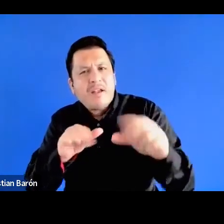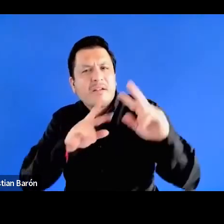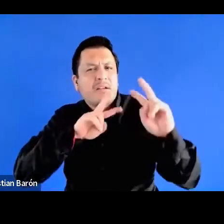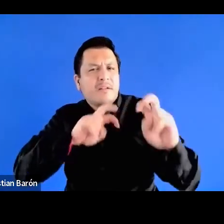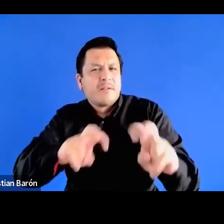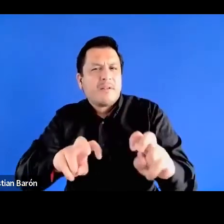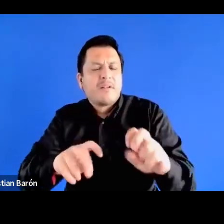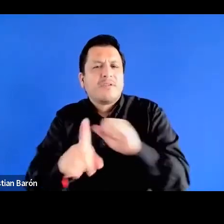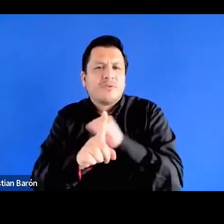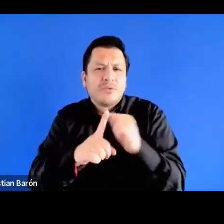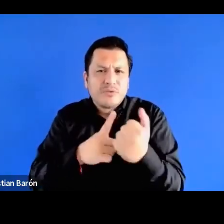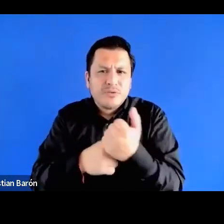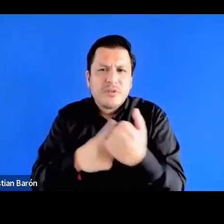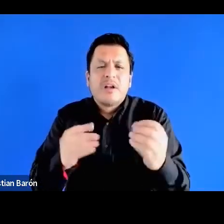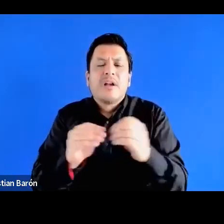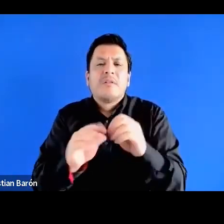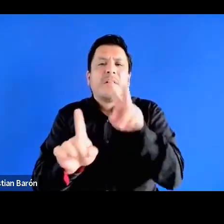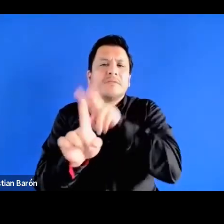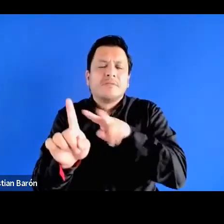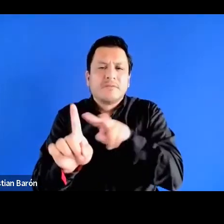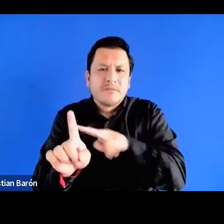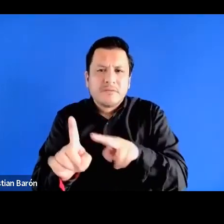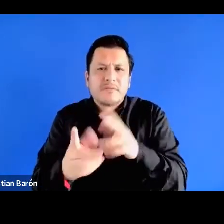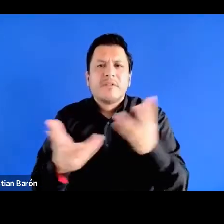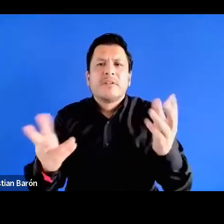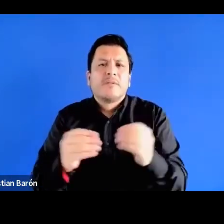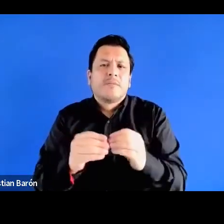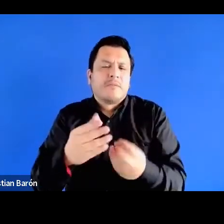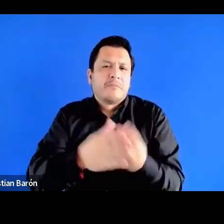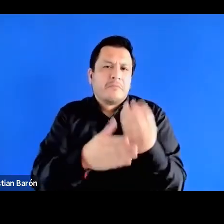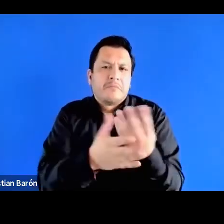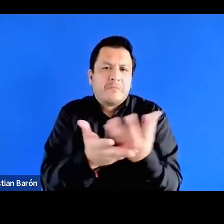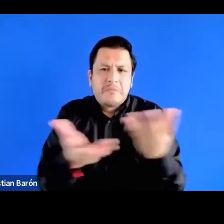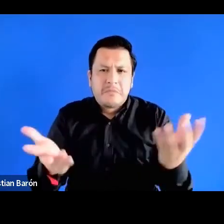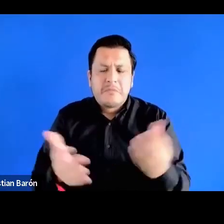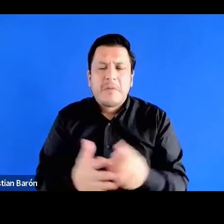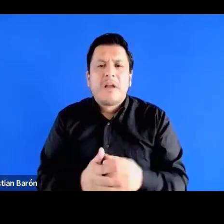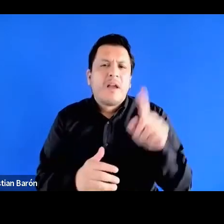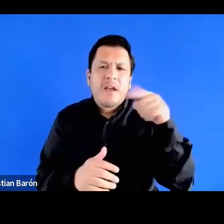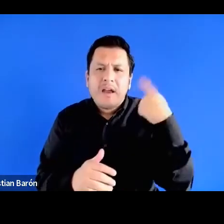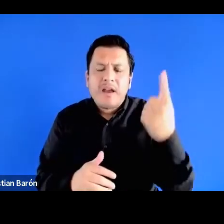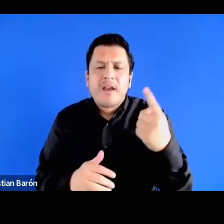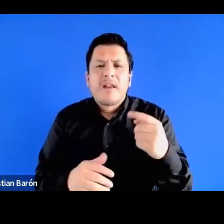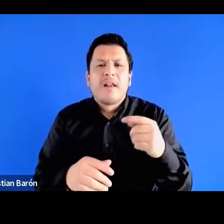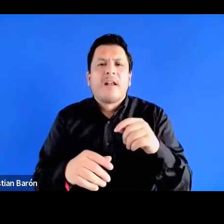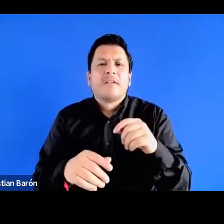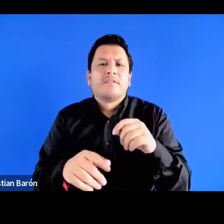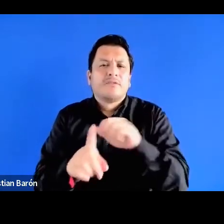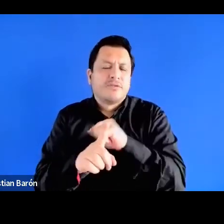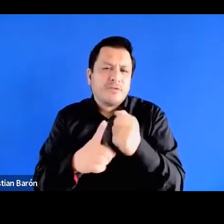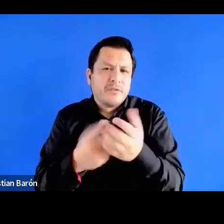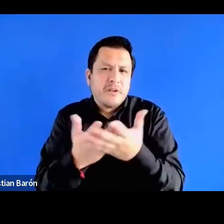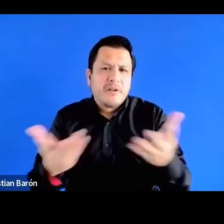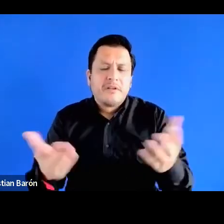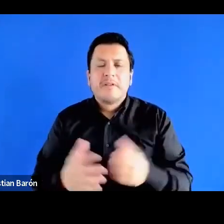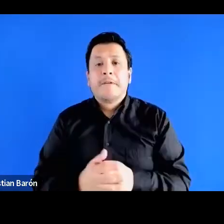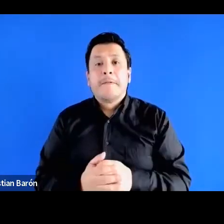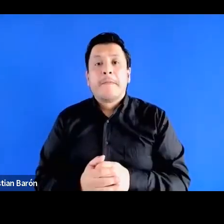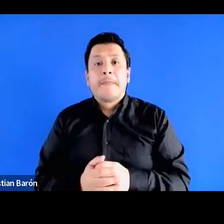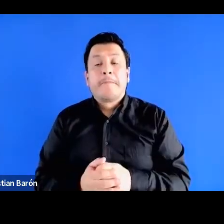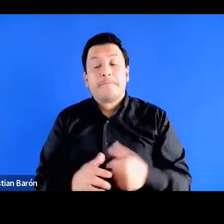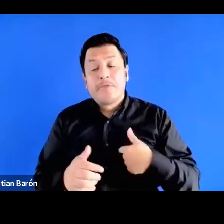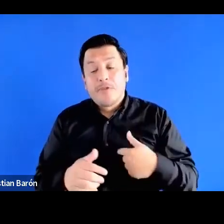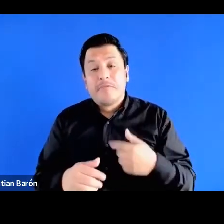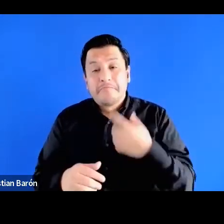sociológicas y antropológicas en general das ciencias sociales esto es